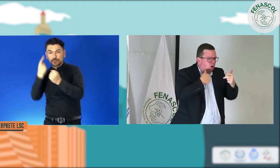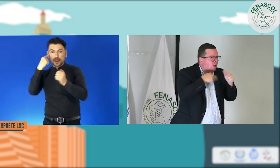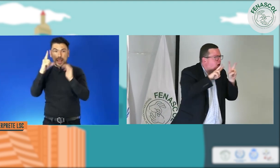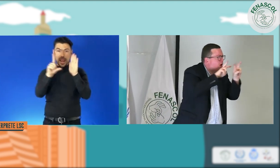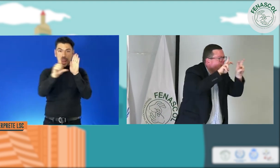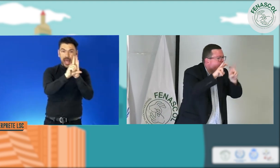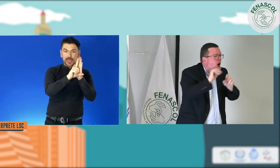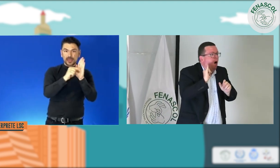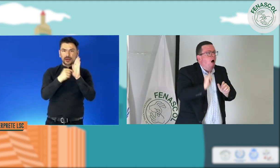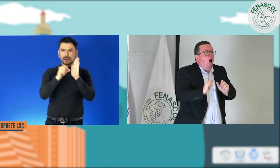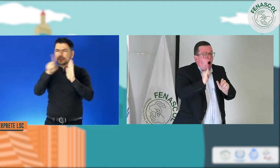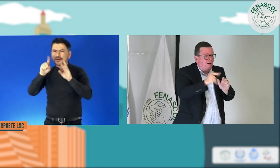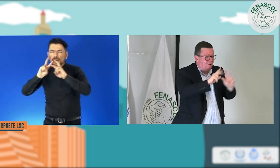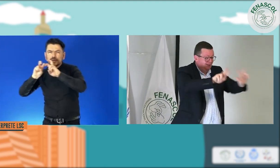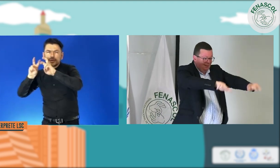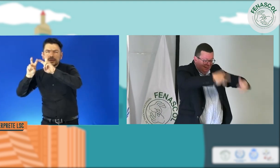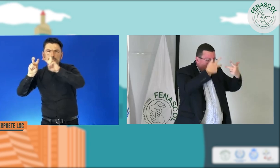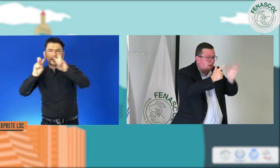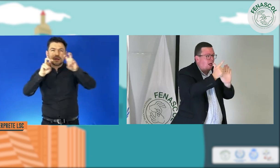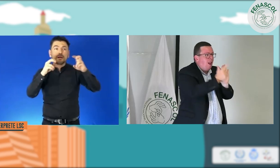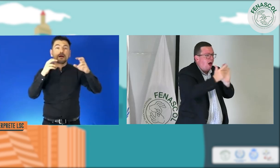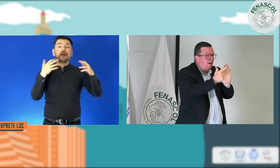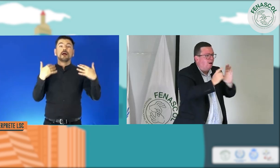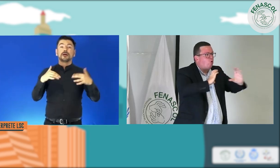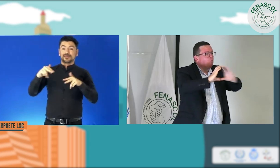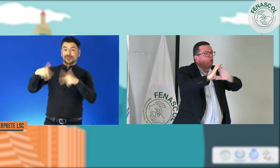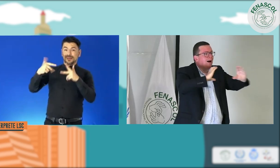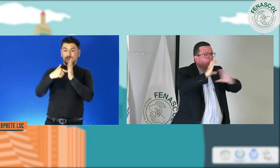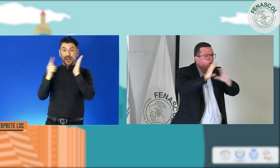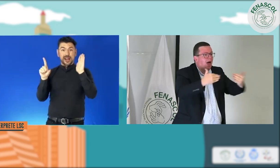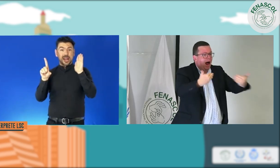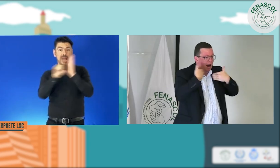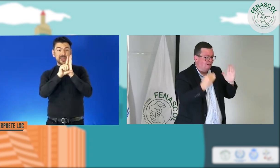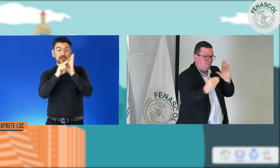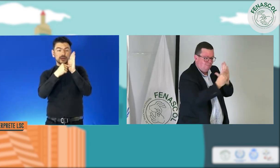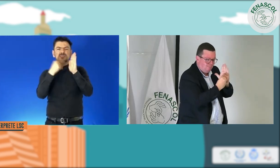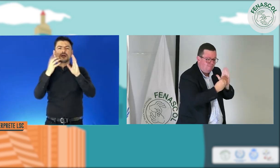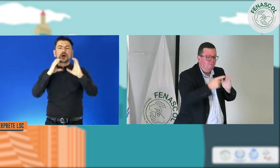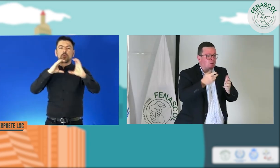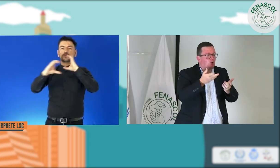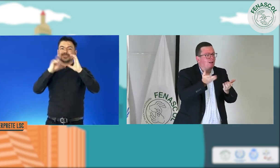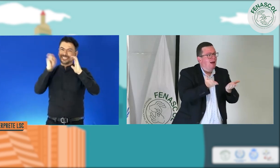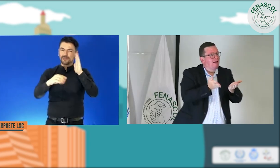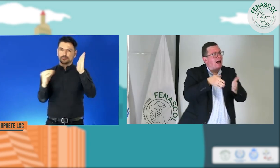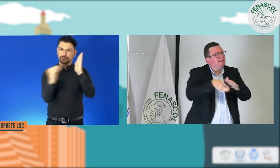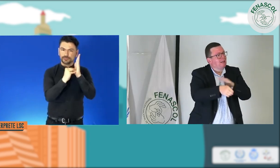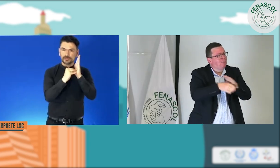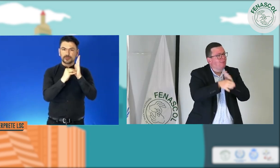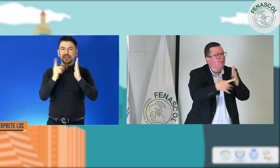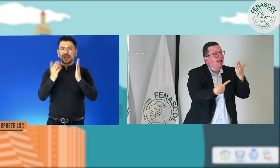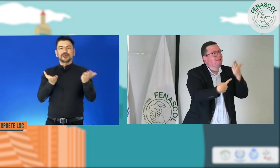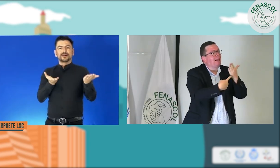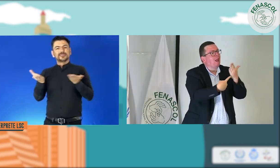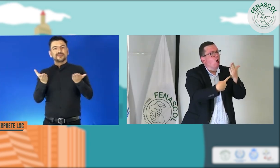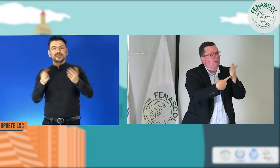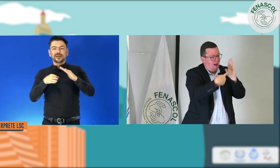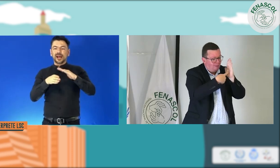presupuesto. Y de lo que me he dado cuenta es que cuando está ese aspecto legal de la comunicación ya reconocido, pues